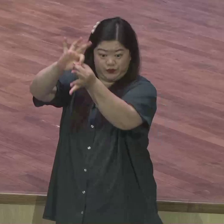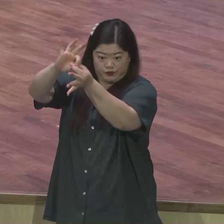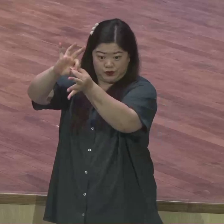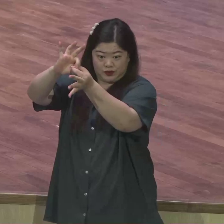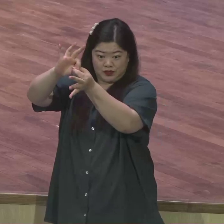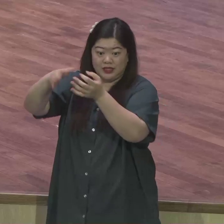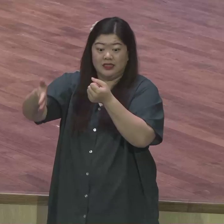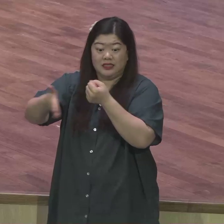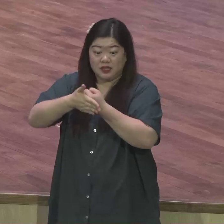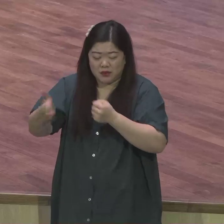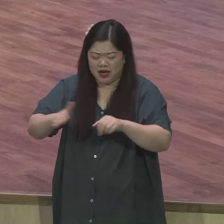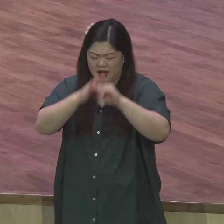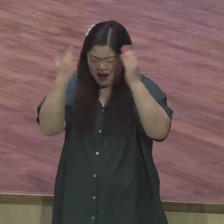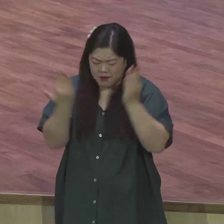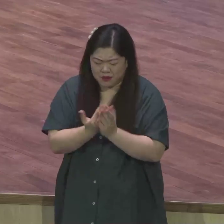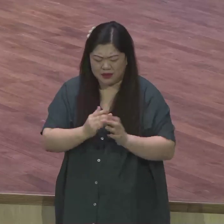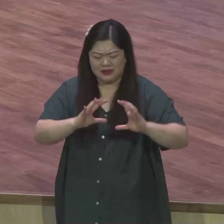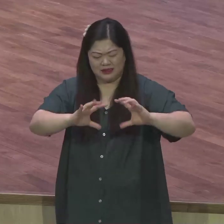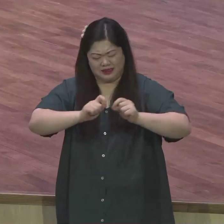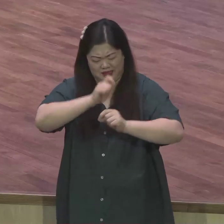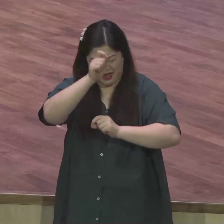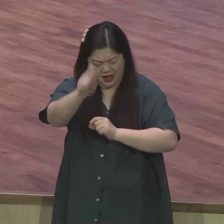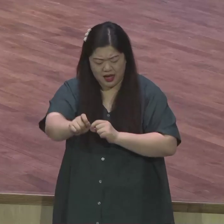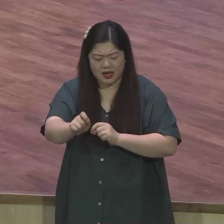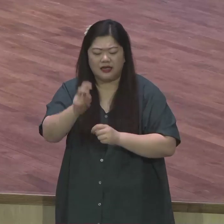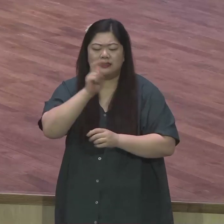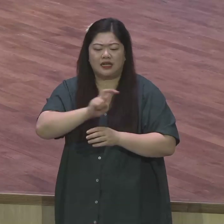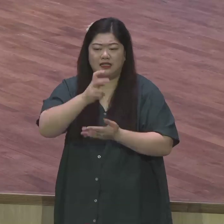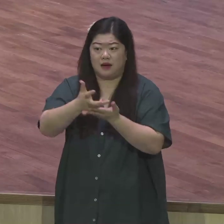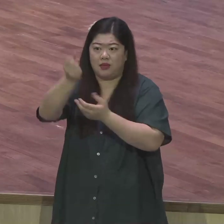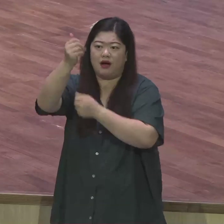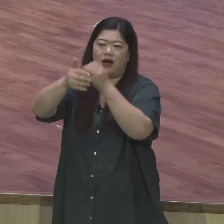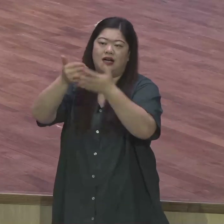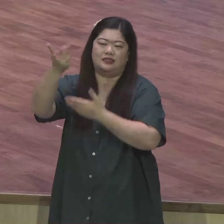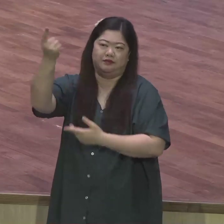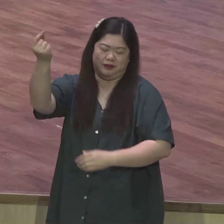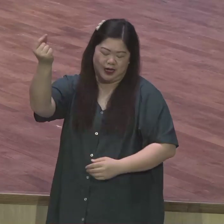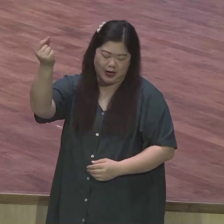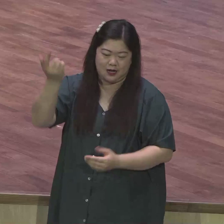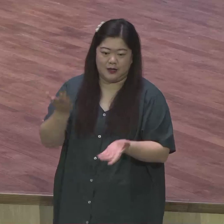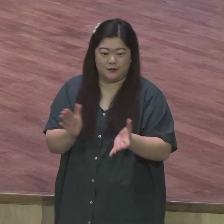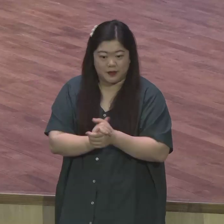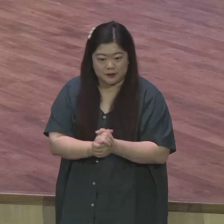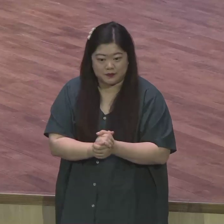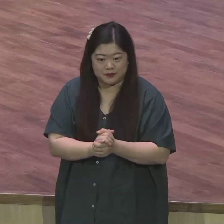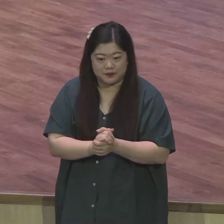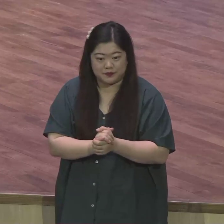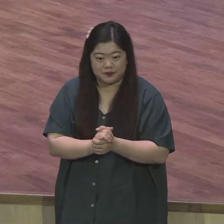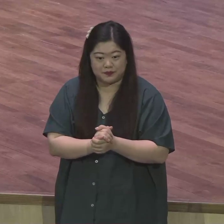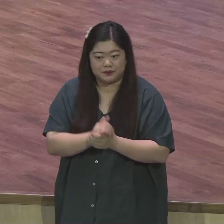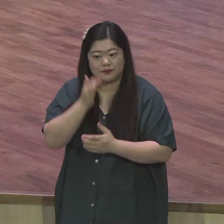계셔서 세세 찬양을 받으실 하나님이시니라 아멘 사실 이스라엘 백성은